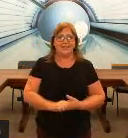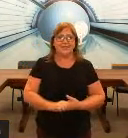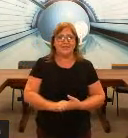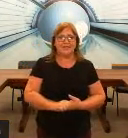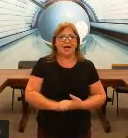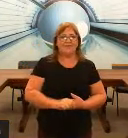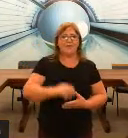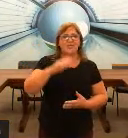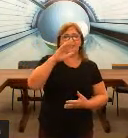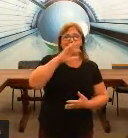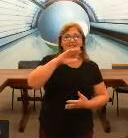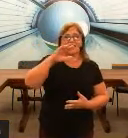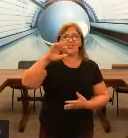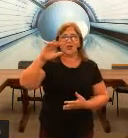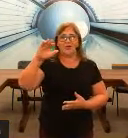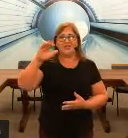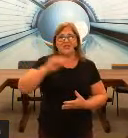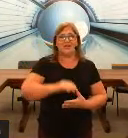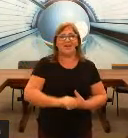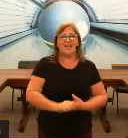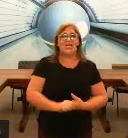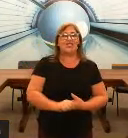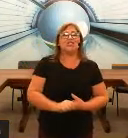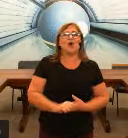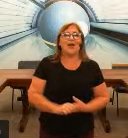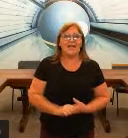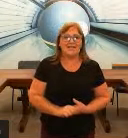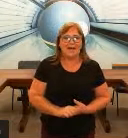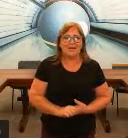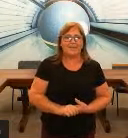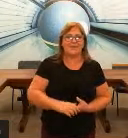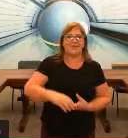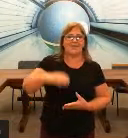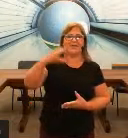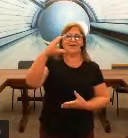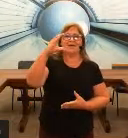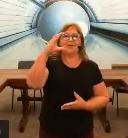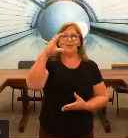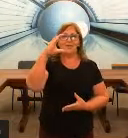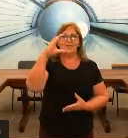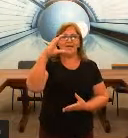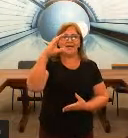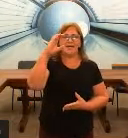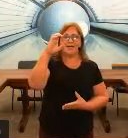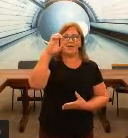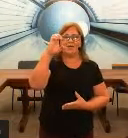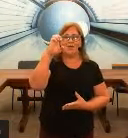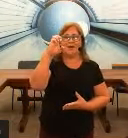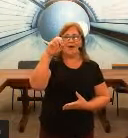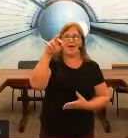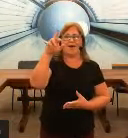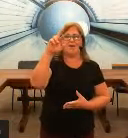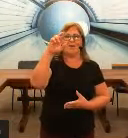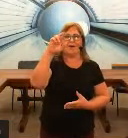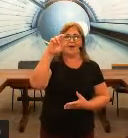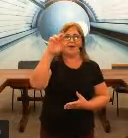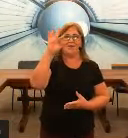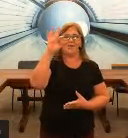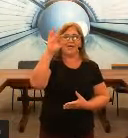esse aí eu vou pedir ele faz a da trilologia então ele vai soletrar para mim o C o E o R o T